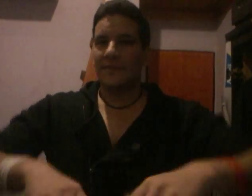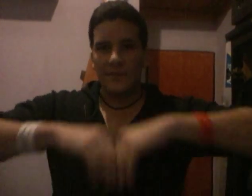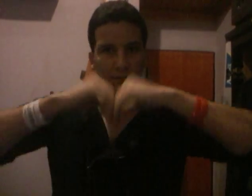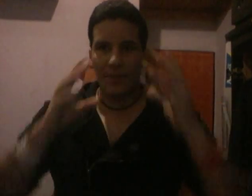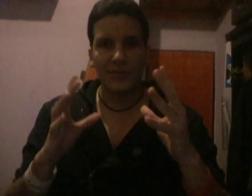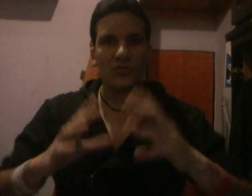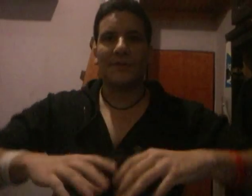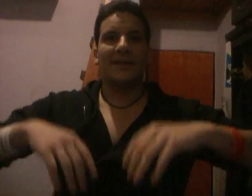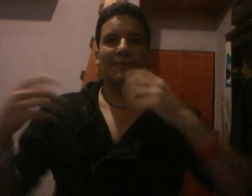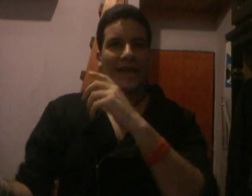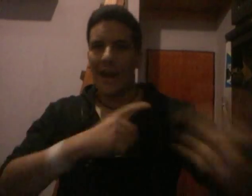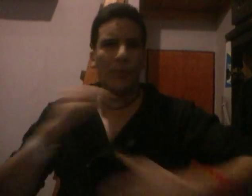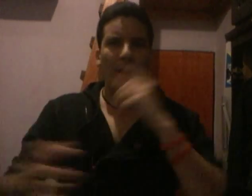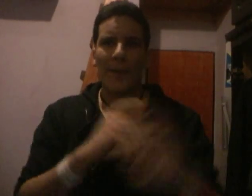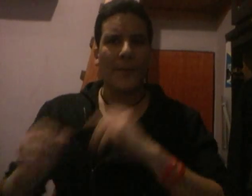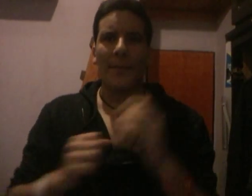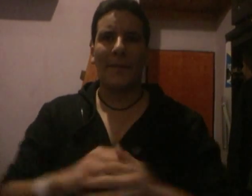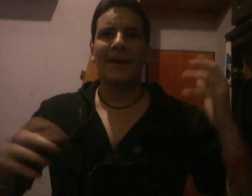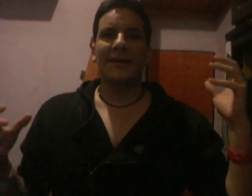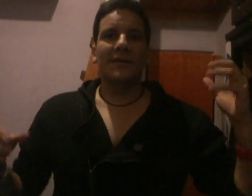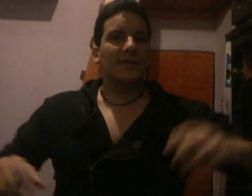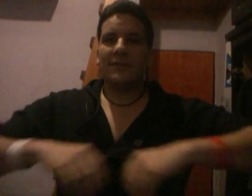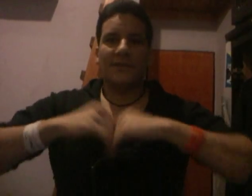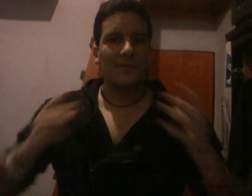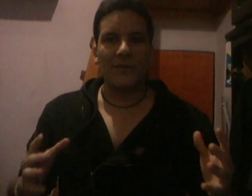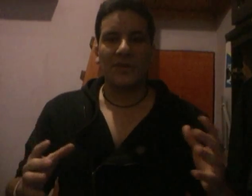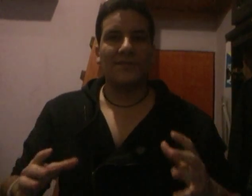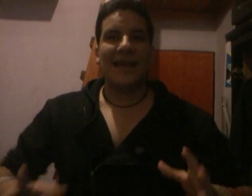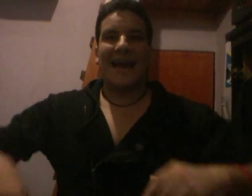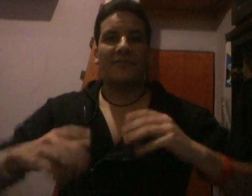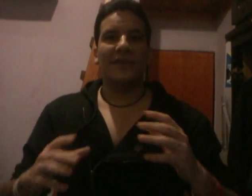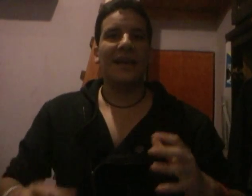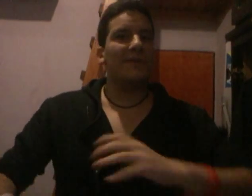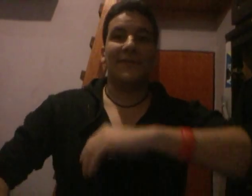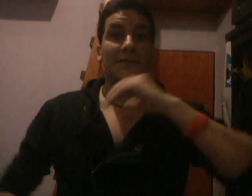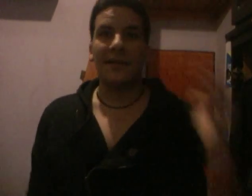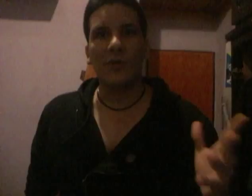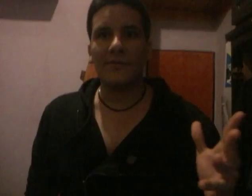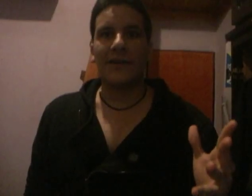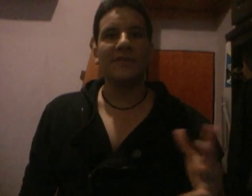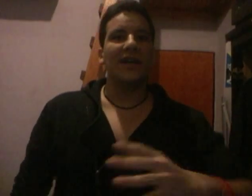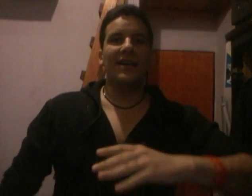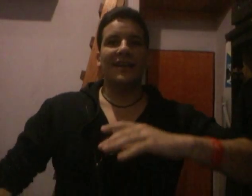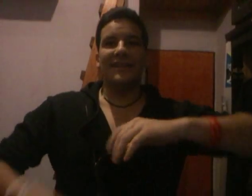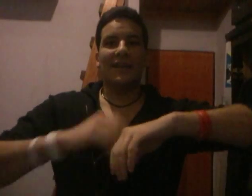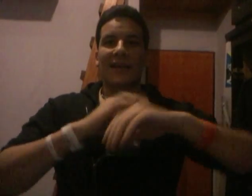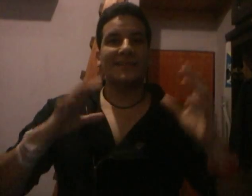Batman vs Superman, pelean, pum, pum, pum, pum. Termina como termina, al final me presentás a la Mujer Maravilla y en la escena